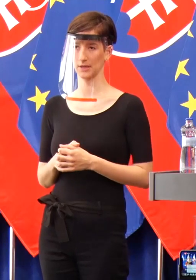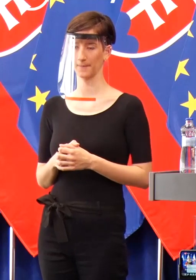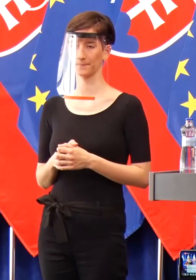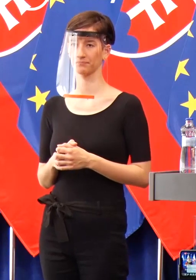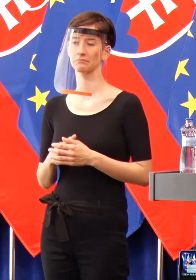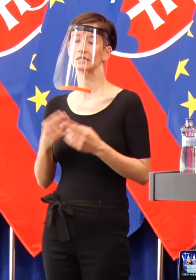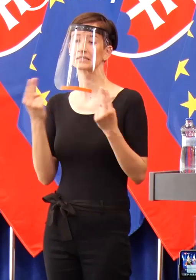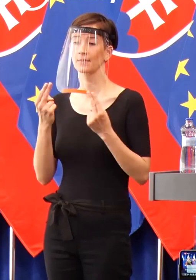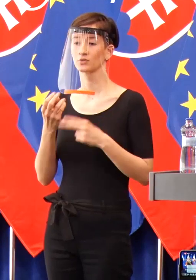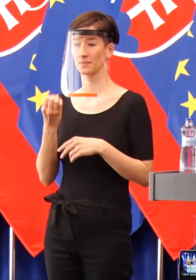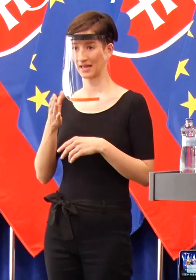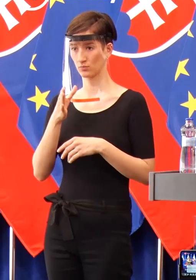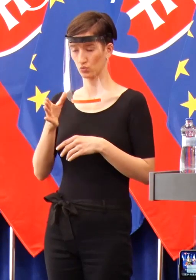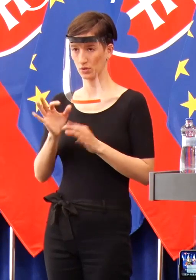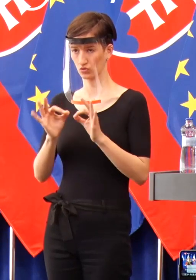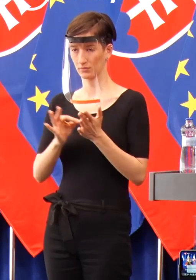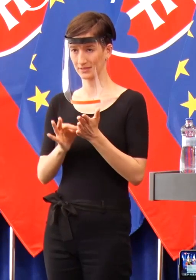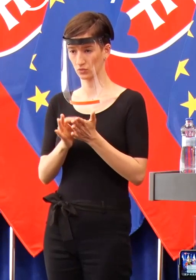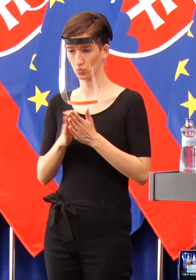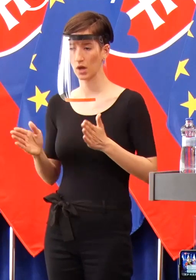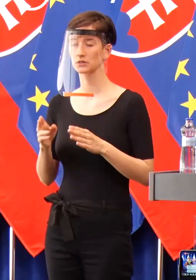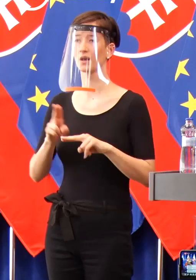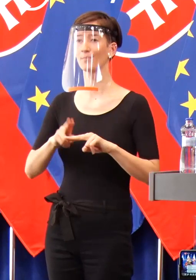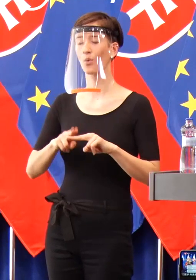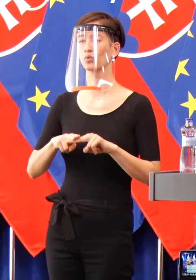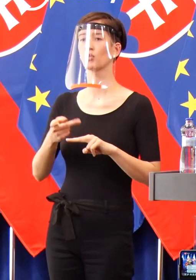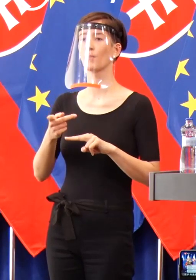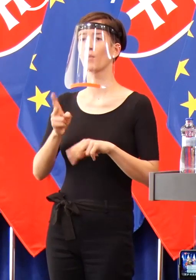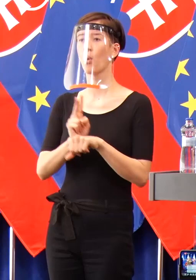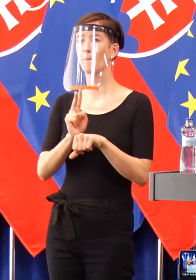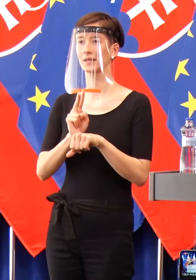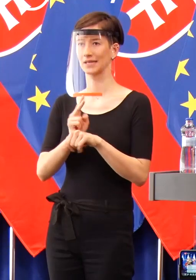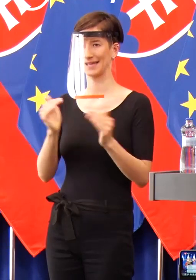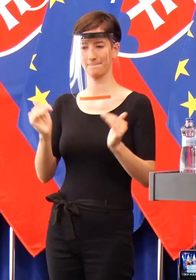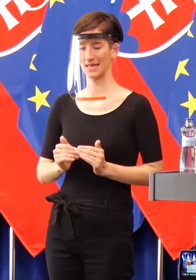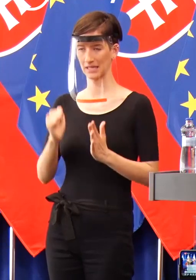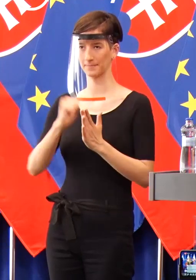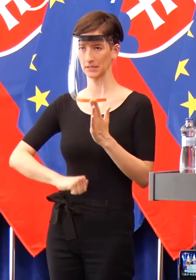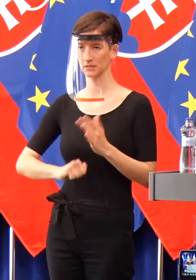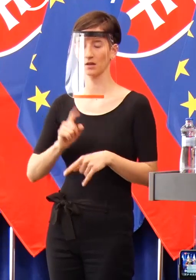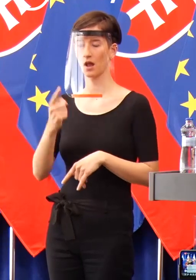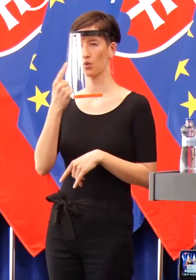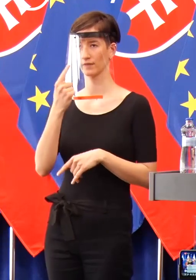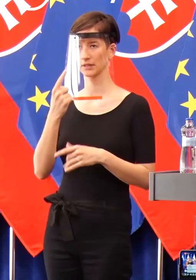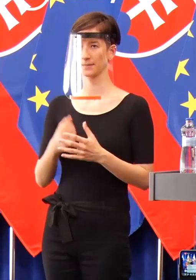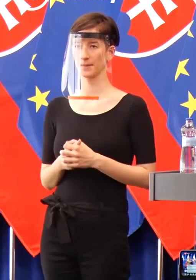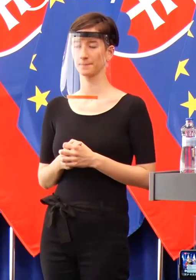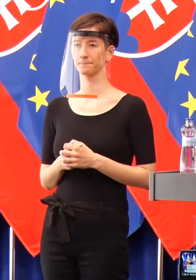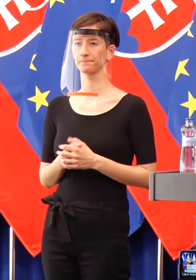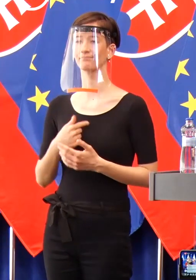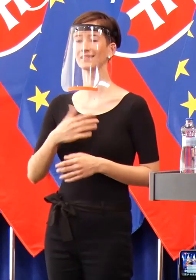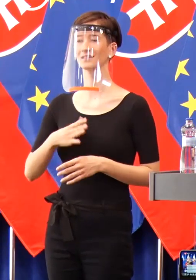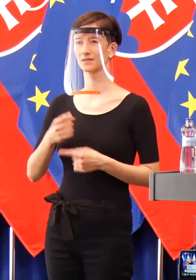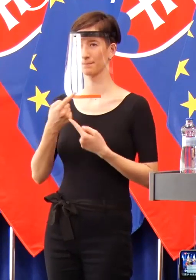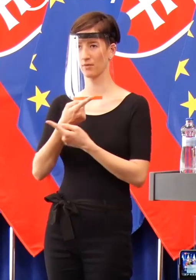Nevylučujeme to, ale naozaj tieto 2-3 týždne budú naozaj kľúčové. Ďakujem veľmi pekne. Keby som iba nadviazal na tie